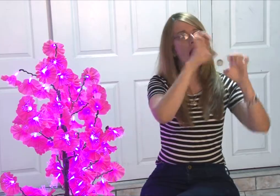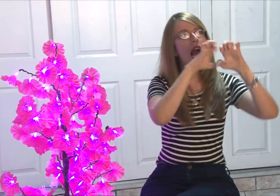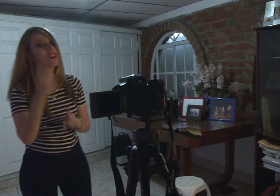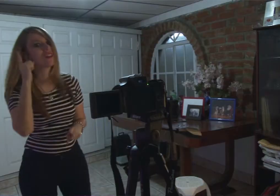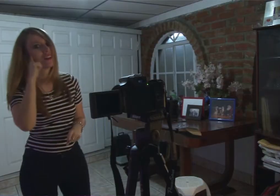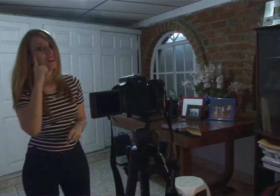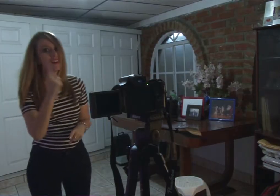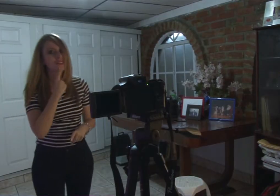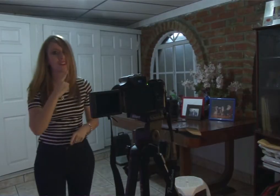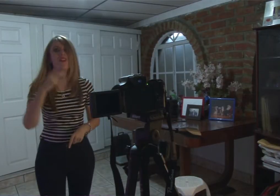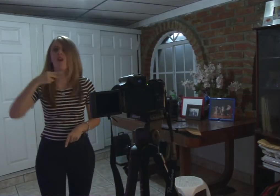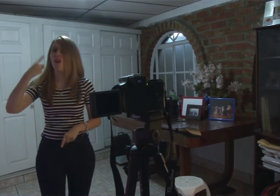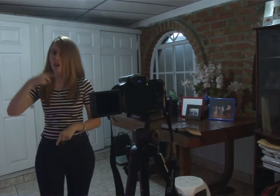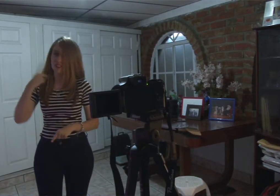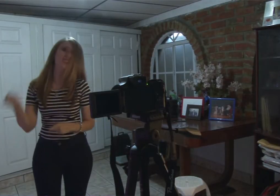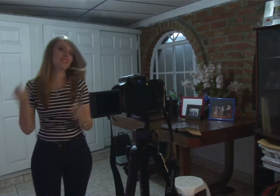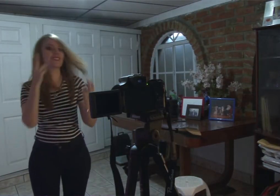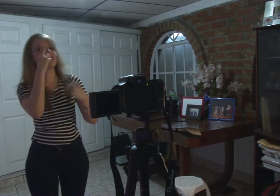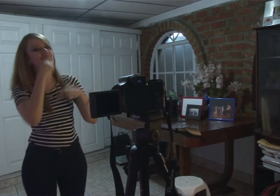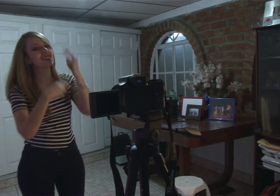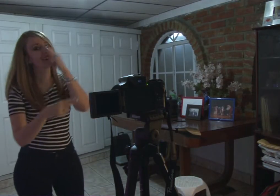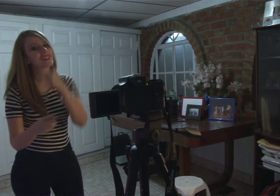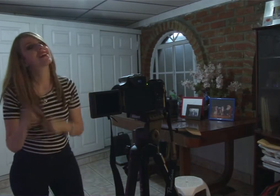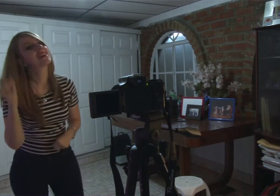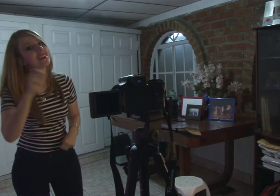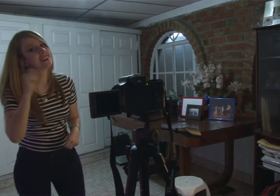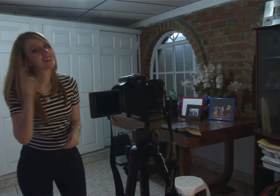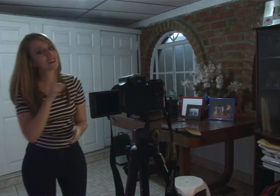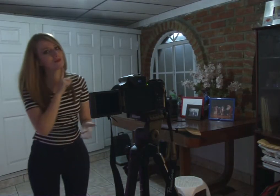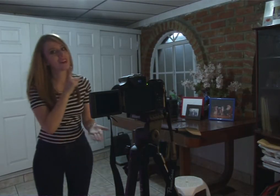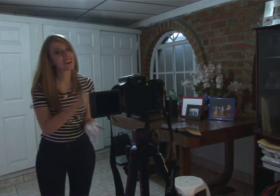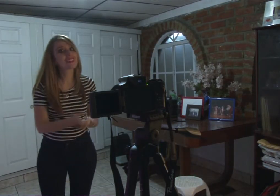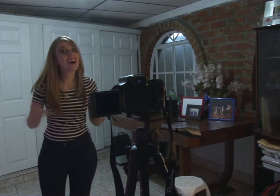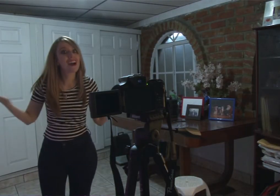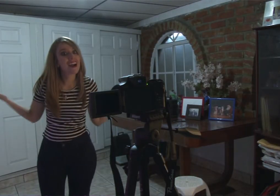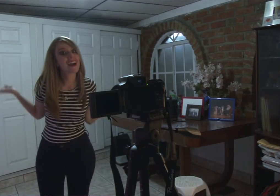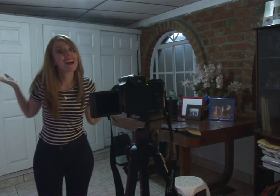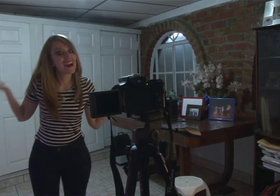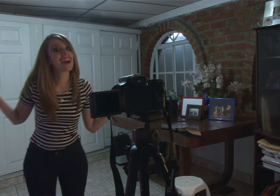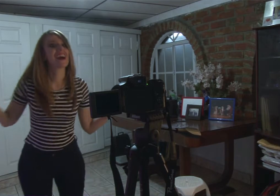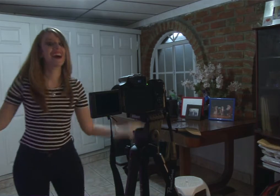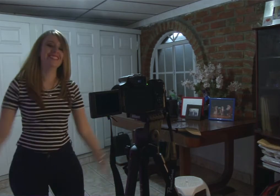los equipos son de la fundación y nos apoyan.